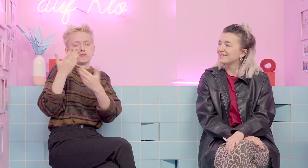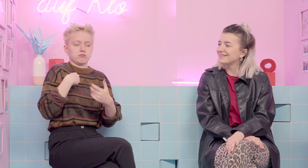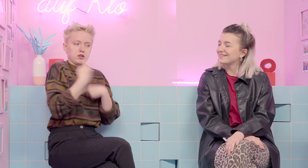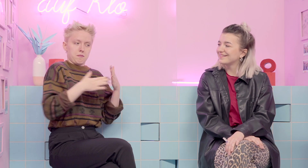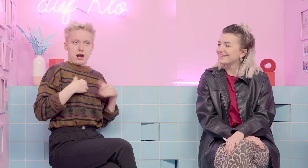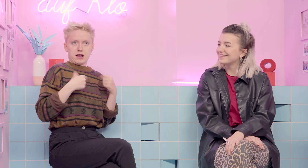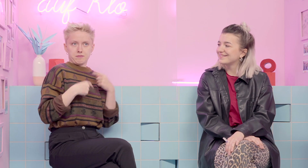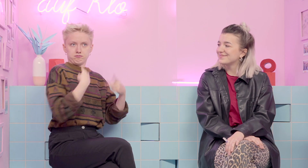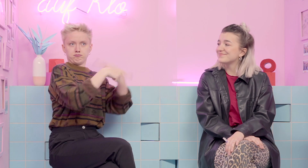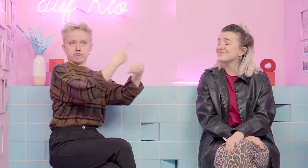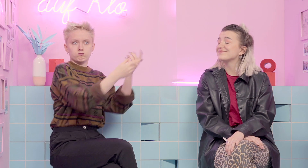Ich habe dann so mein Leben weitergelebt.